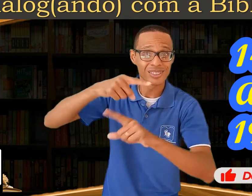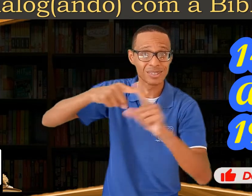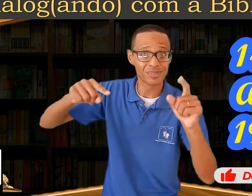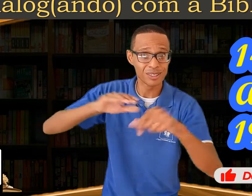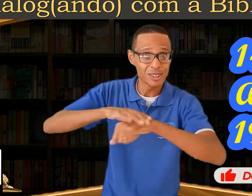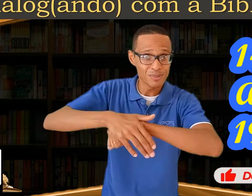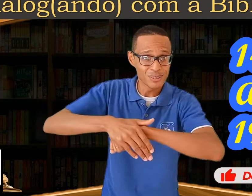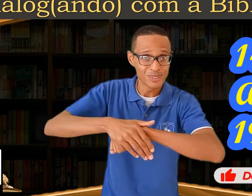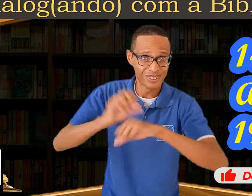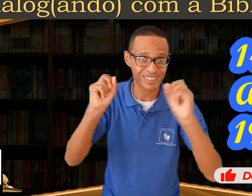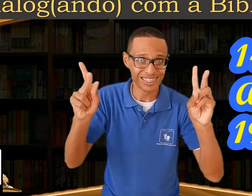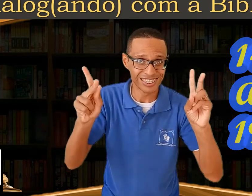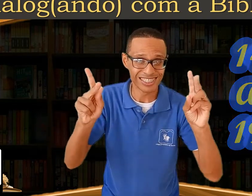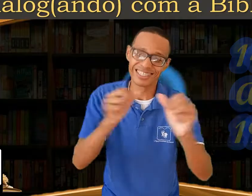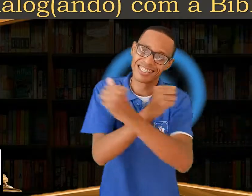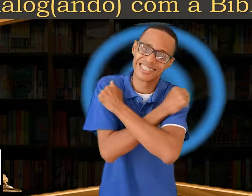Grande abraço! Tchau, tchau!